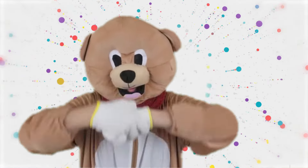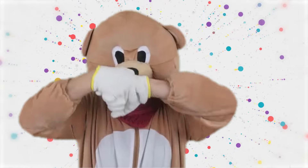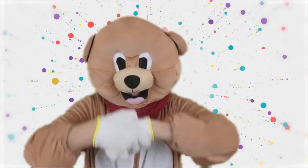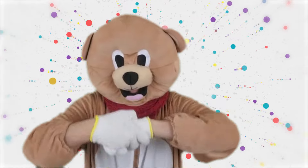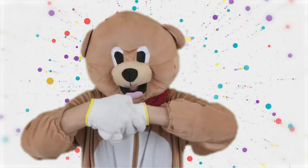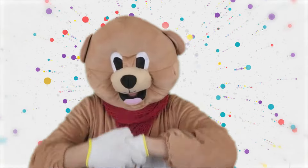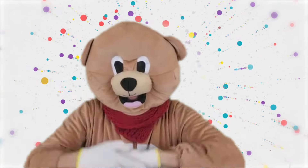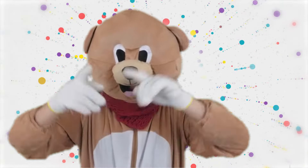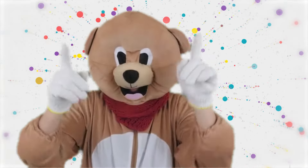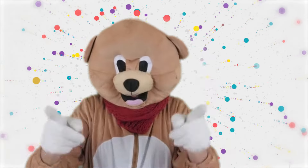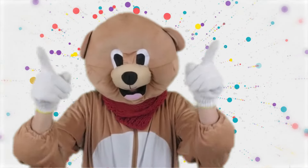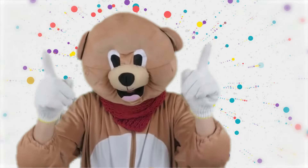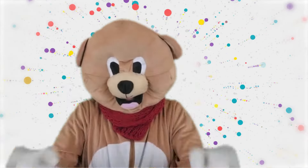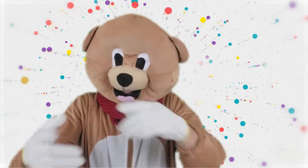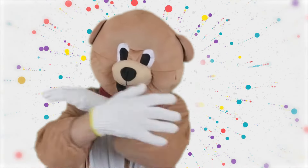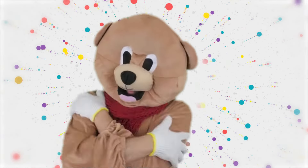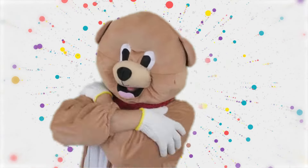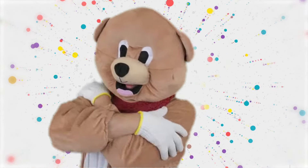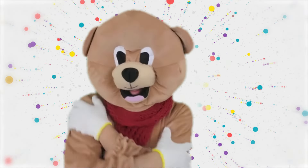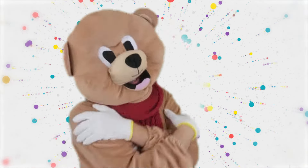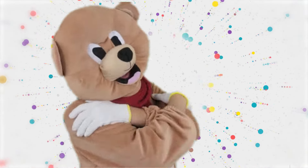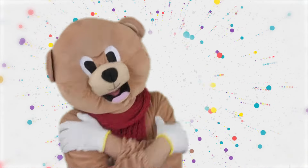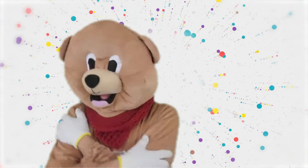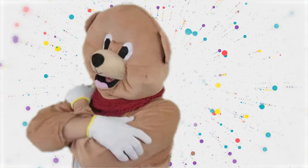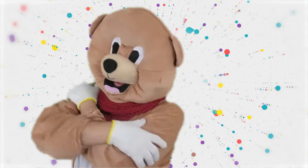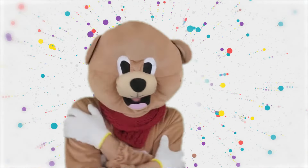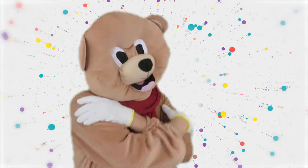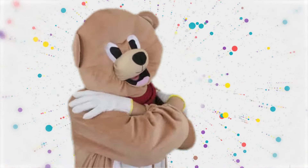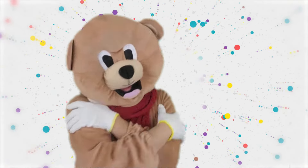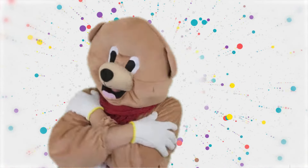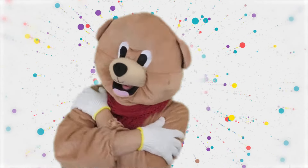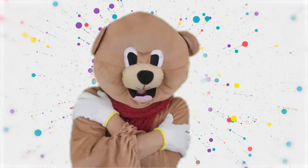apretón Que quiero ser tu amigo Pimpón Pimpón Pimpón